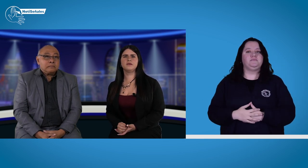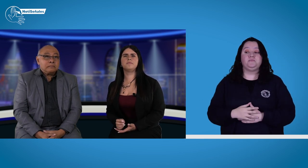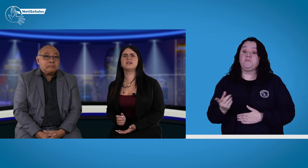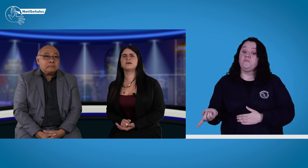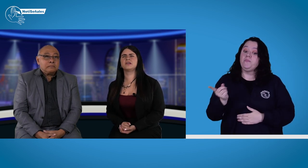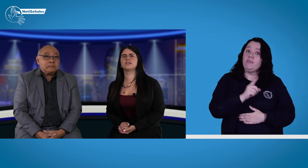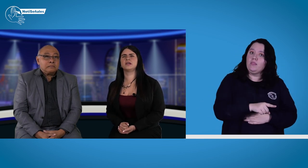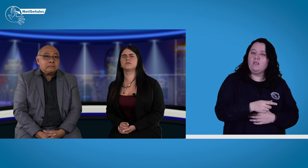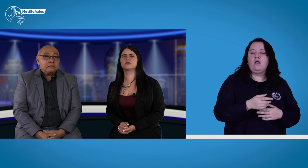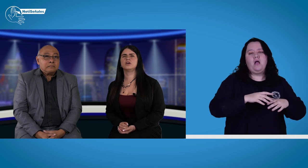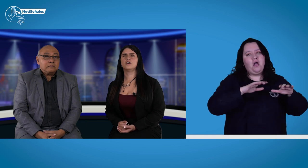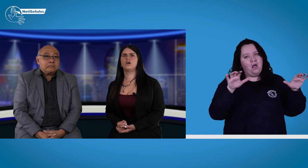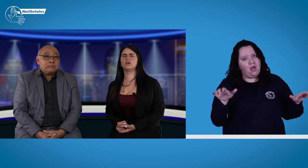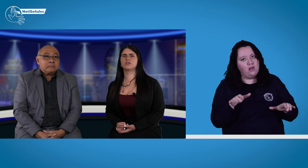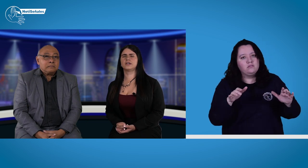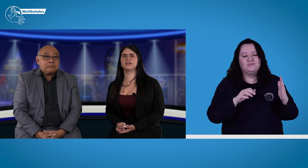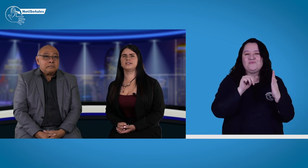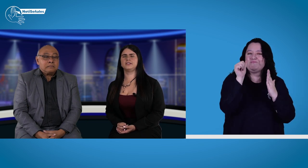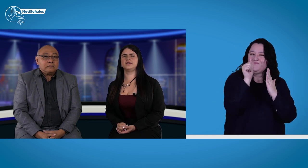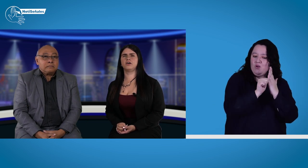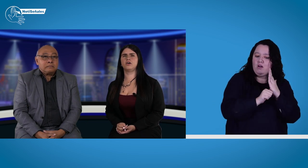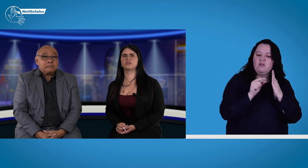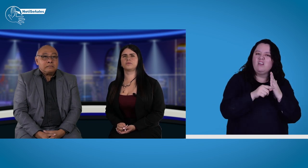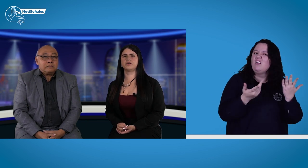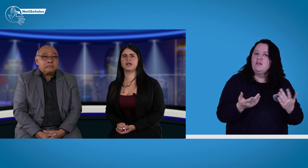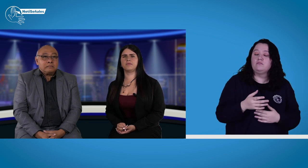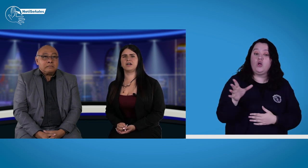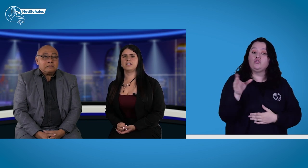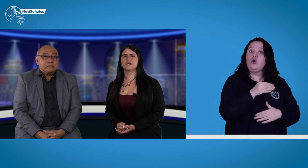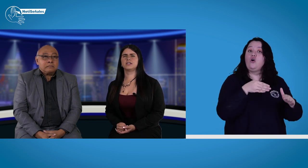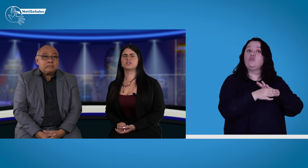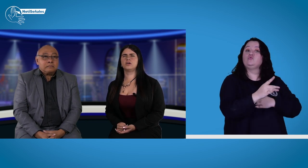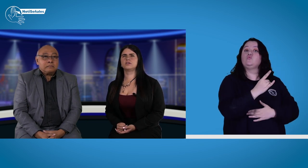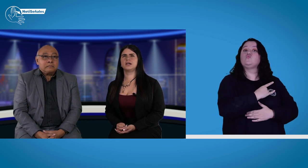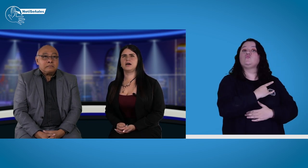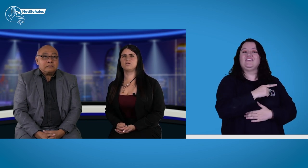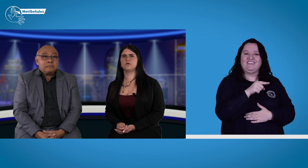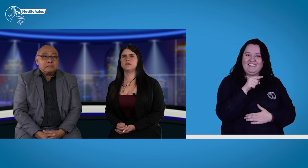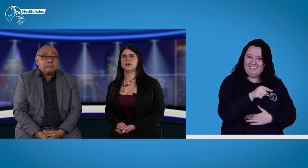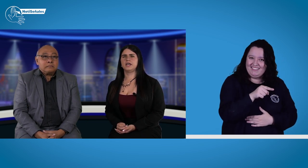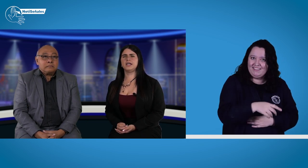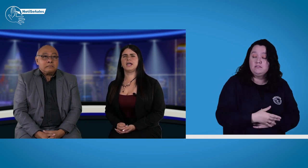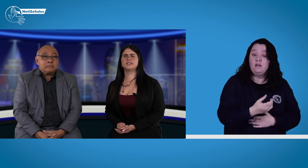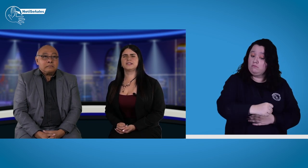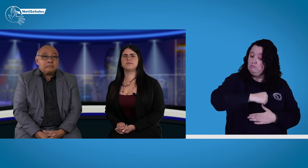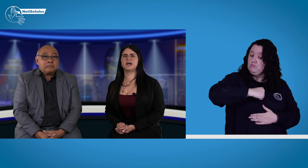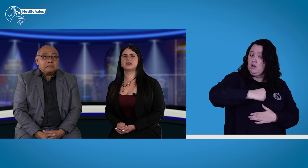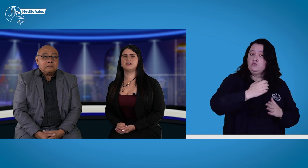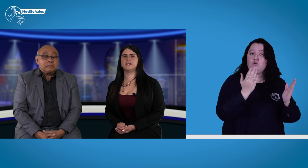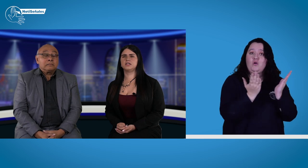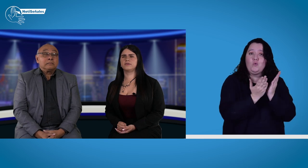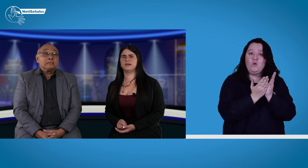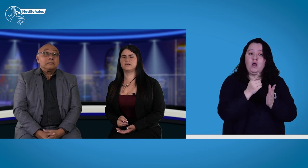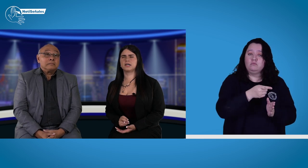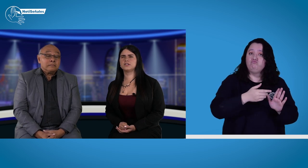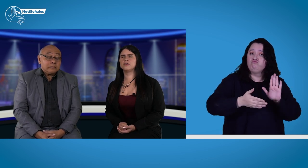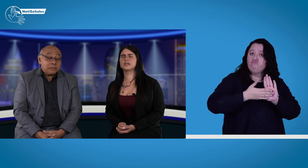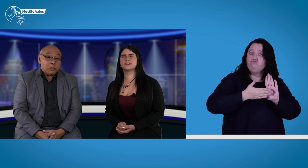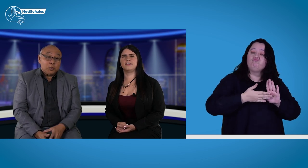Pero también tenemos otro ejercicio, otro programa, que es Todos a la U. Y este hace parte del derecho a la educación que se